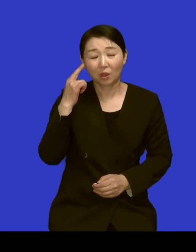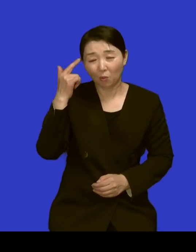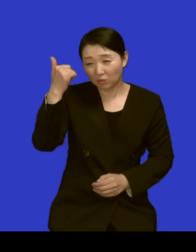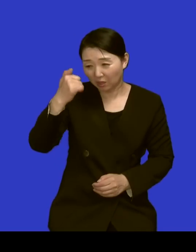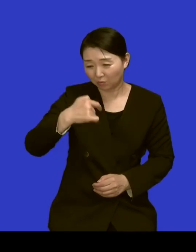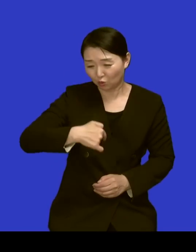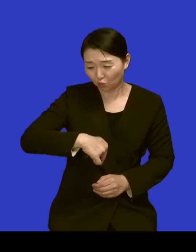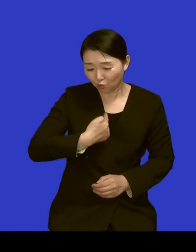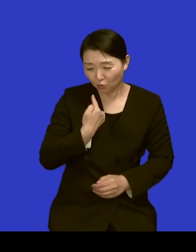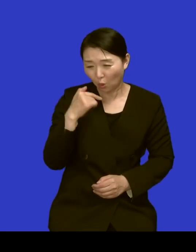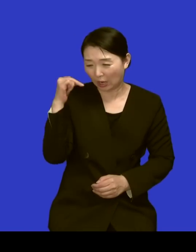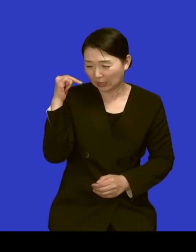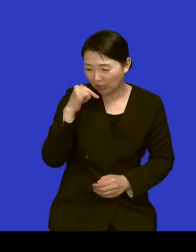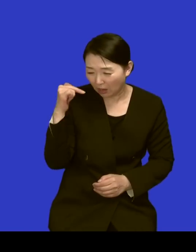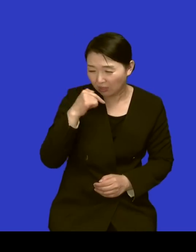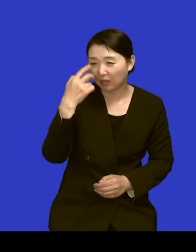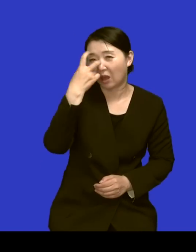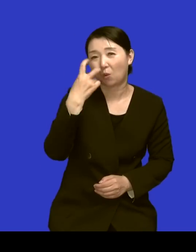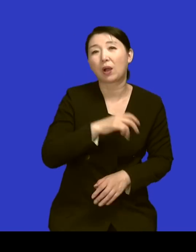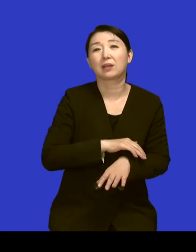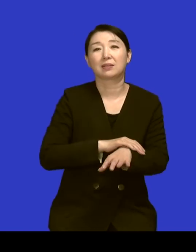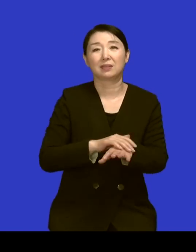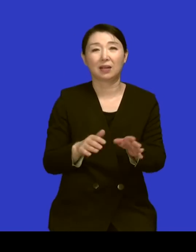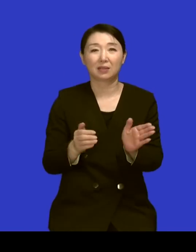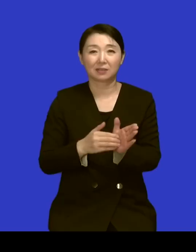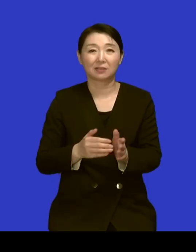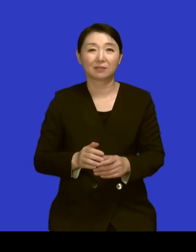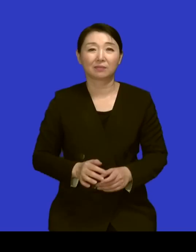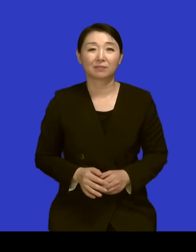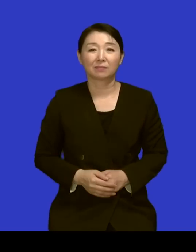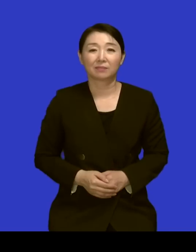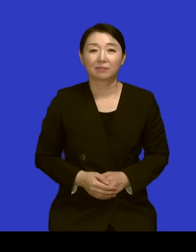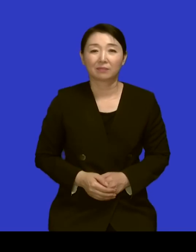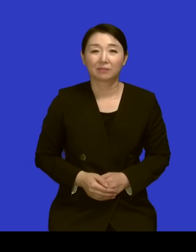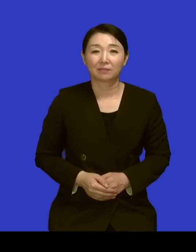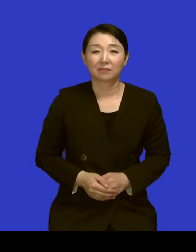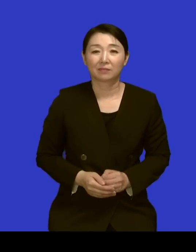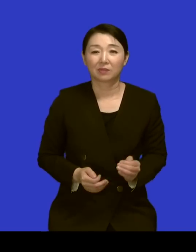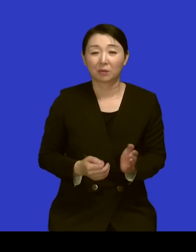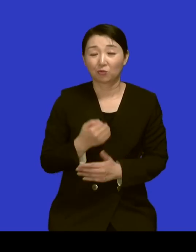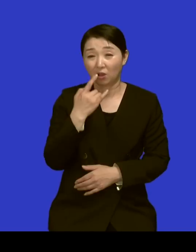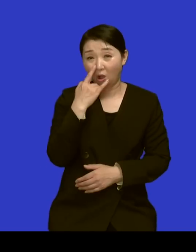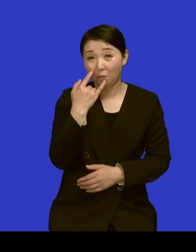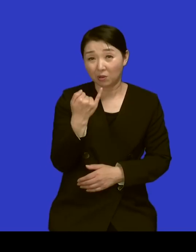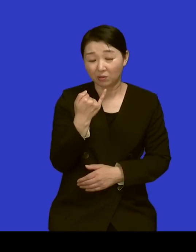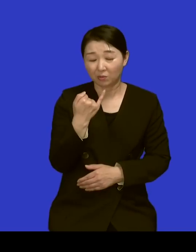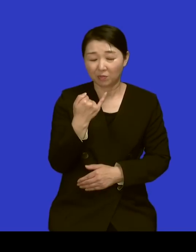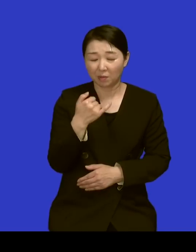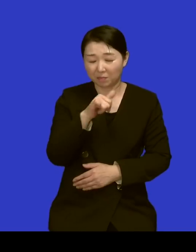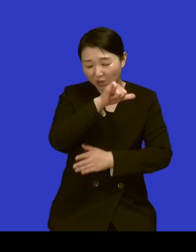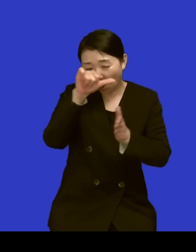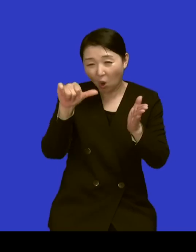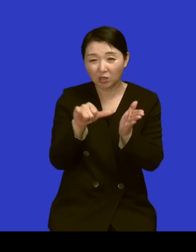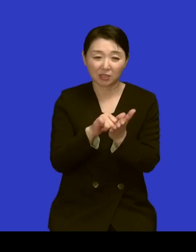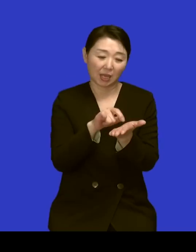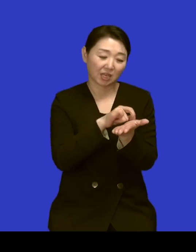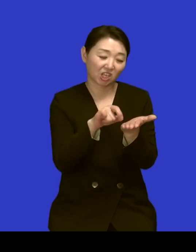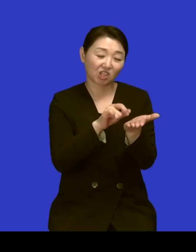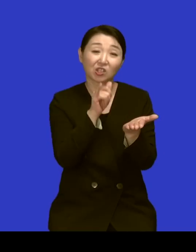그 애 치고 사셨으니까 네 그래서 저희 어머님도 이제 평생 일기를 쓰셨는데 네 그런 대목이 나와